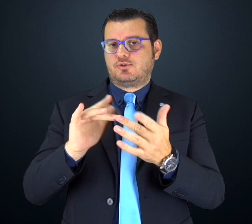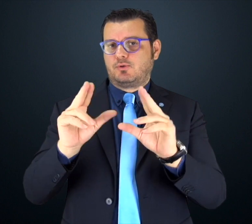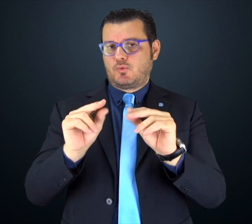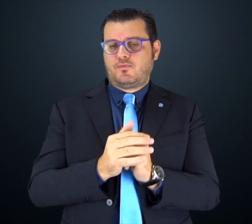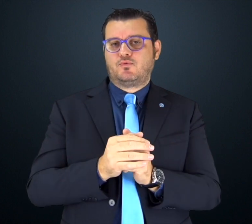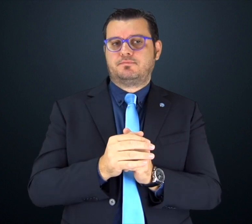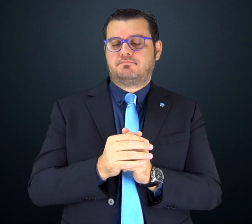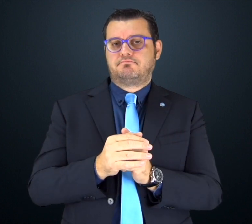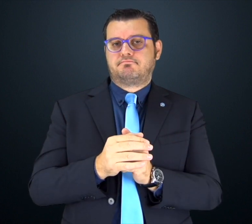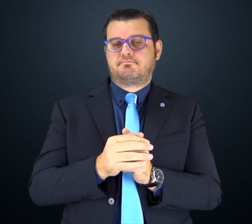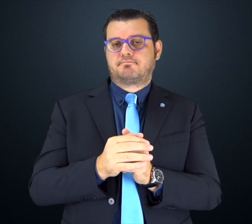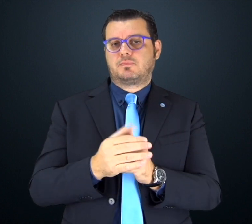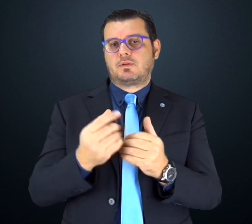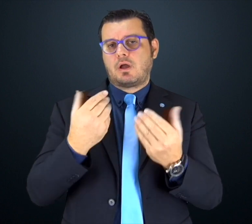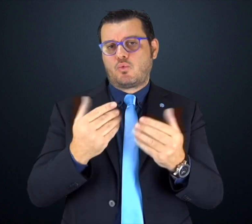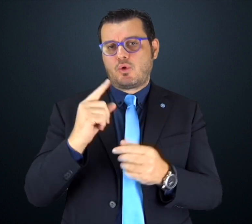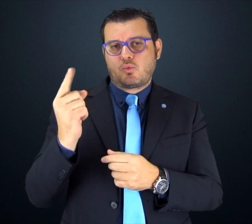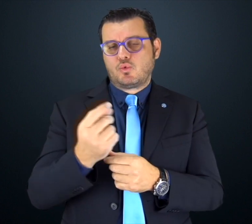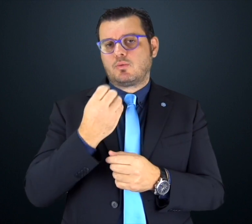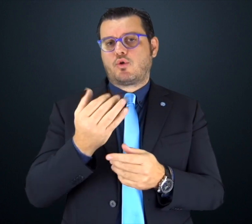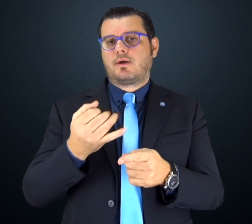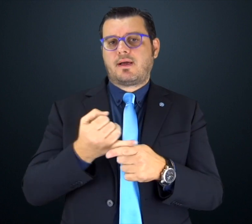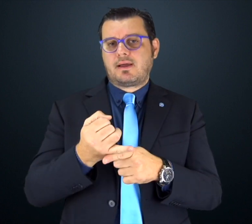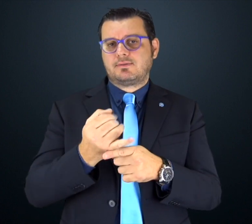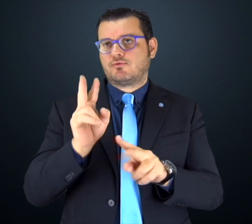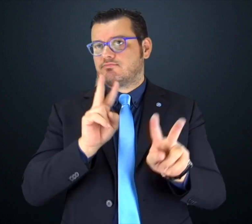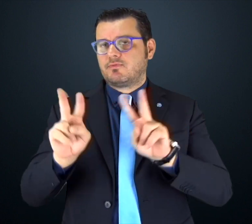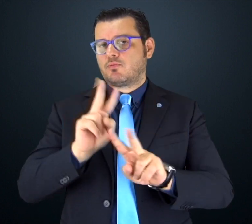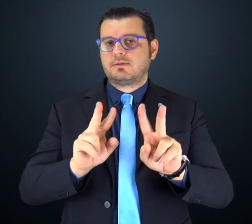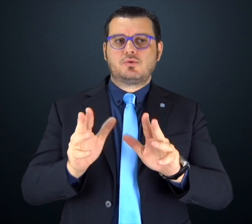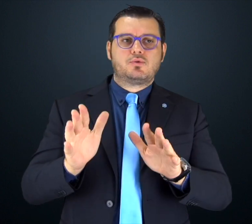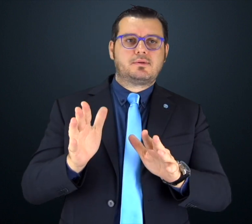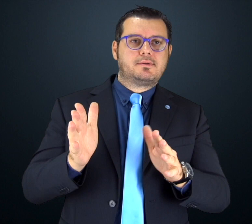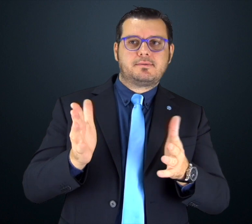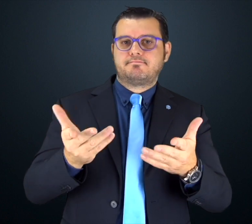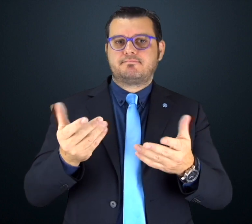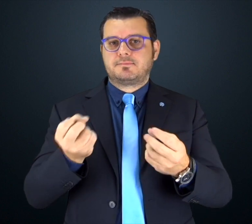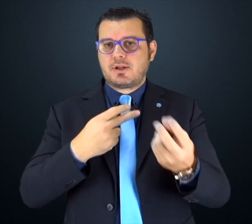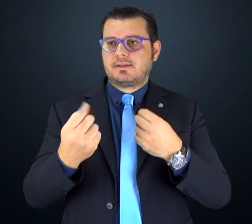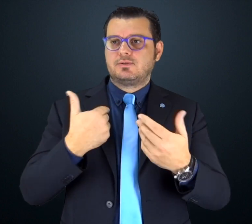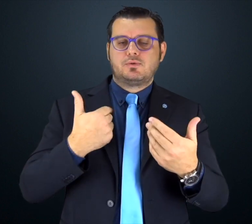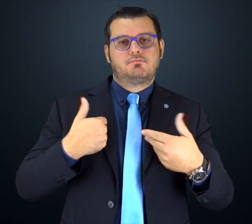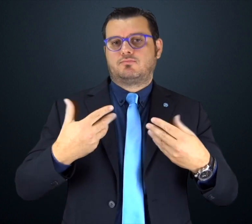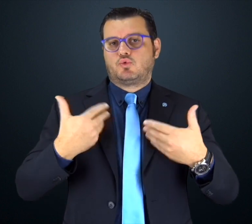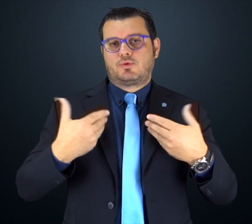Aspettiamo le vostre segnalazioni. Siamo felici di condividere questo percorso di accessibilità